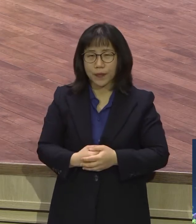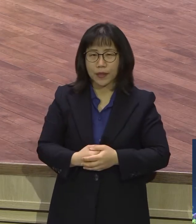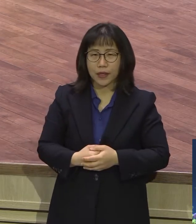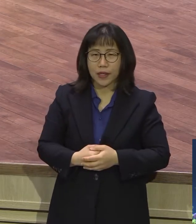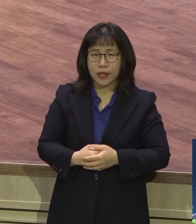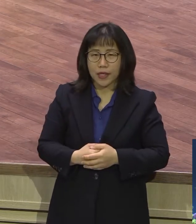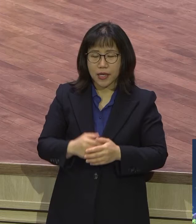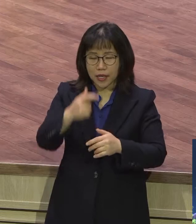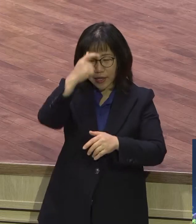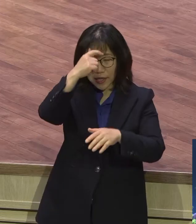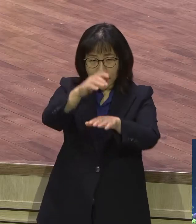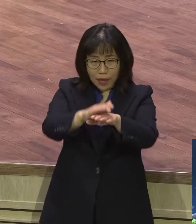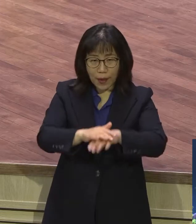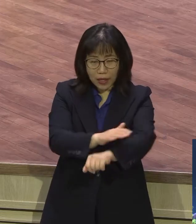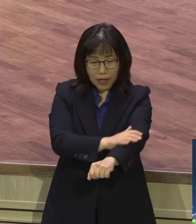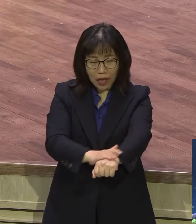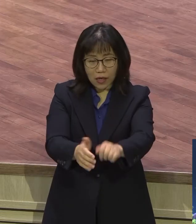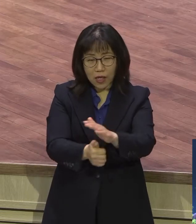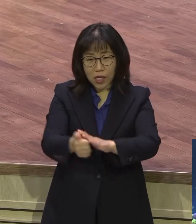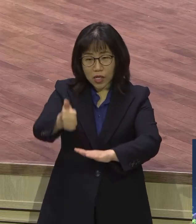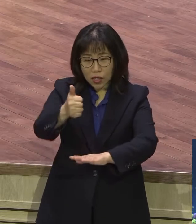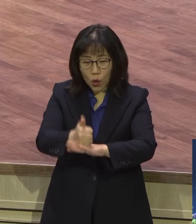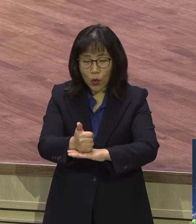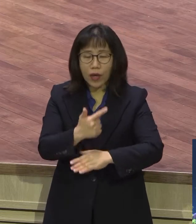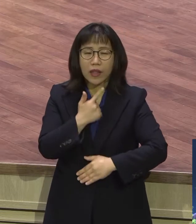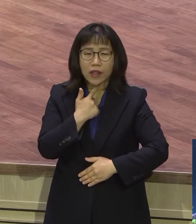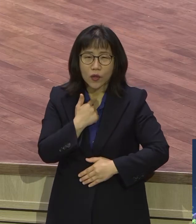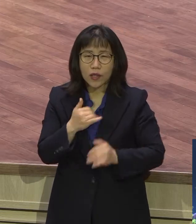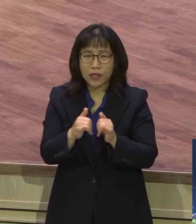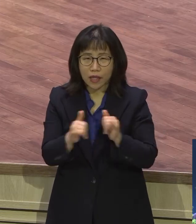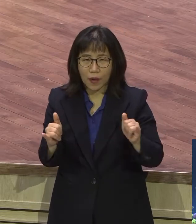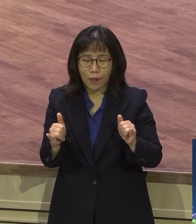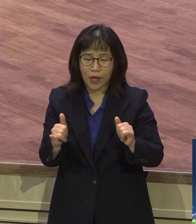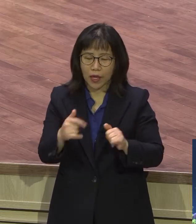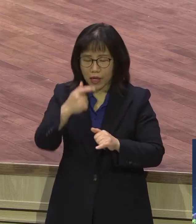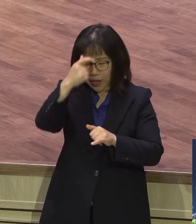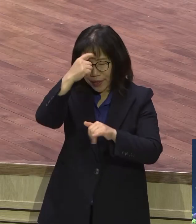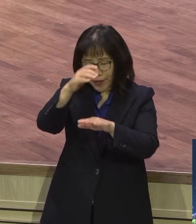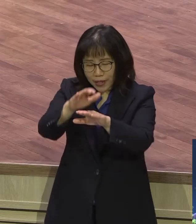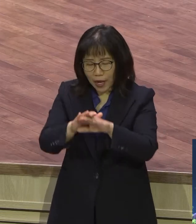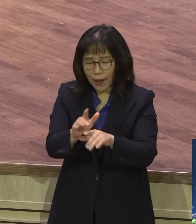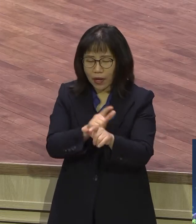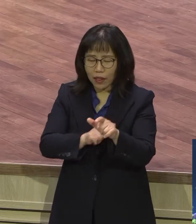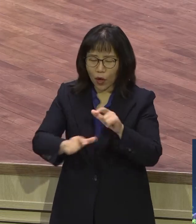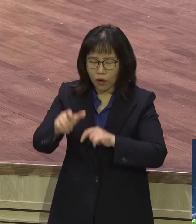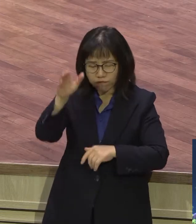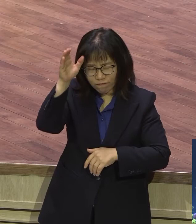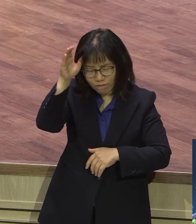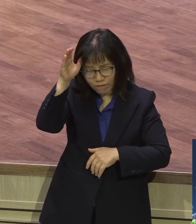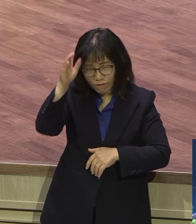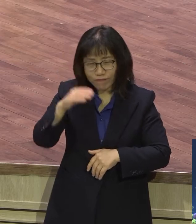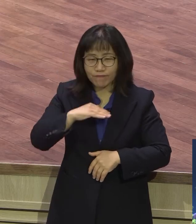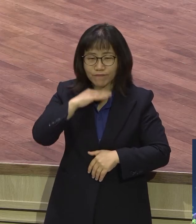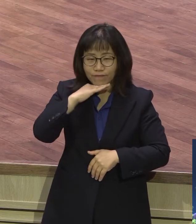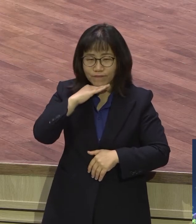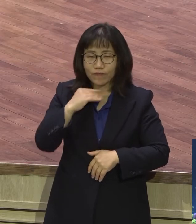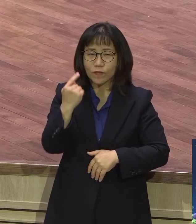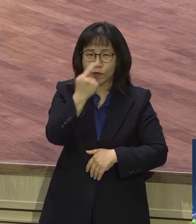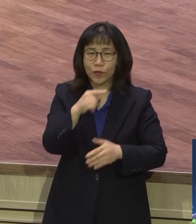성공했던 분들은 더더구나 그렇게 정말 그 시간을 기다릴 것입니다. 여러분들도 많이 기도해 주시기